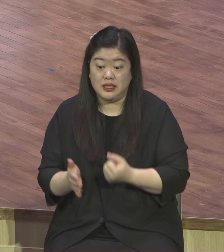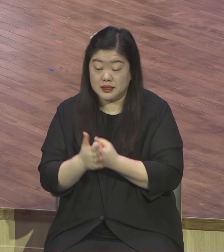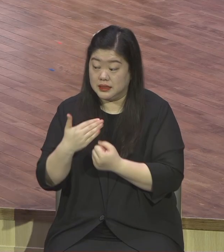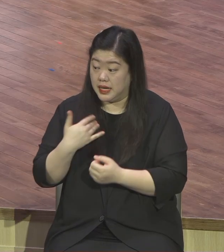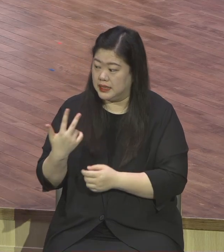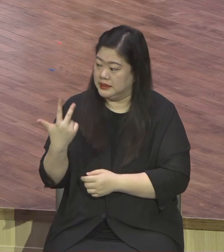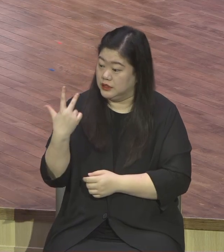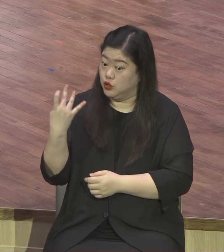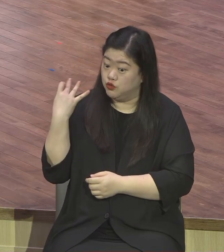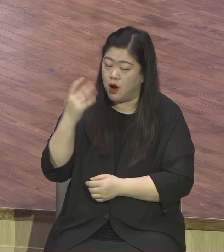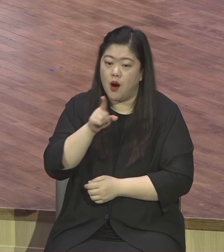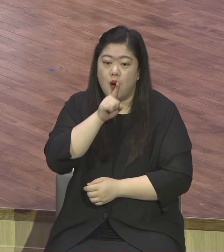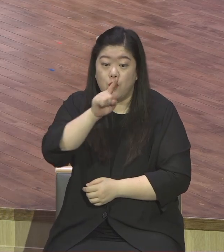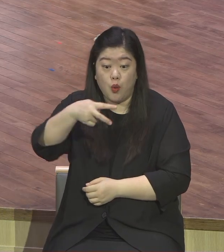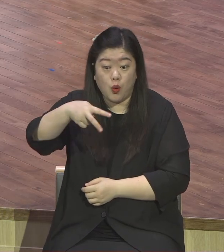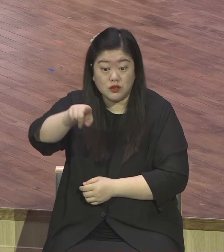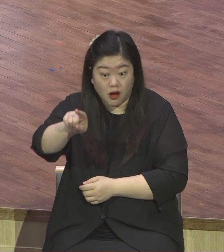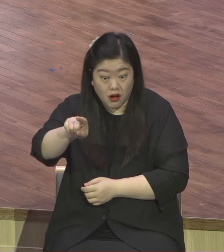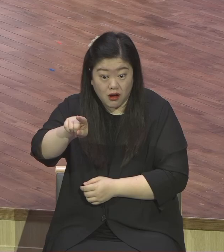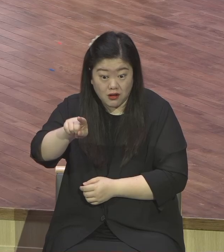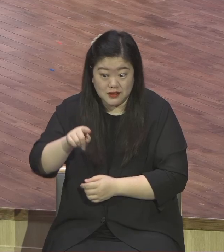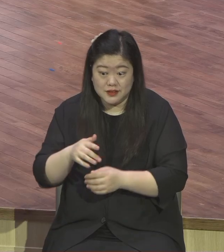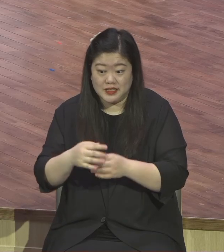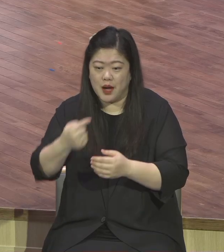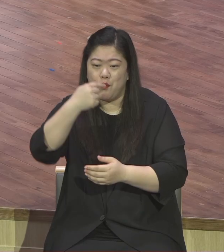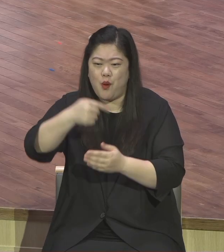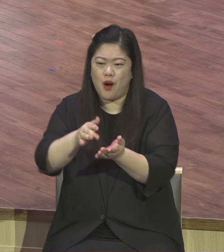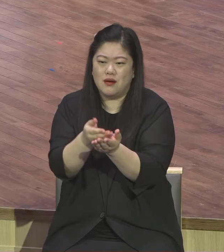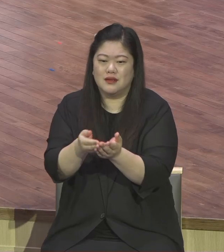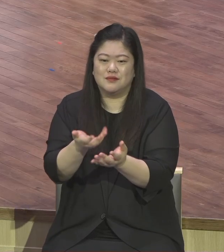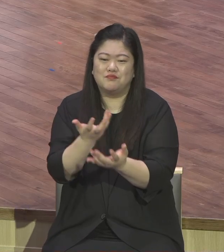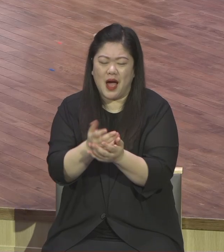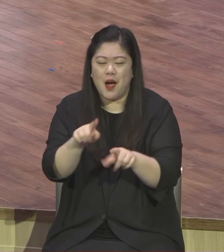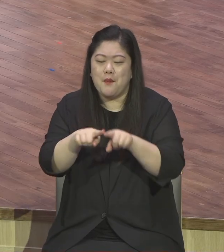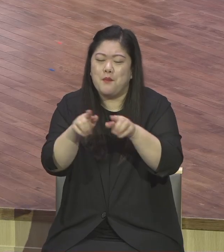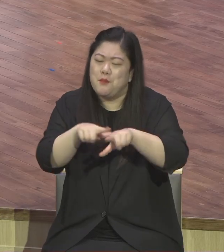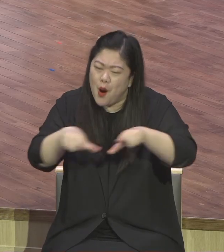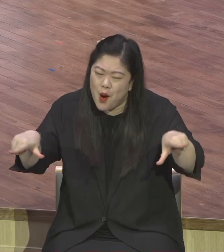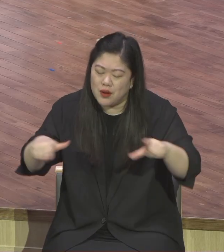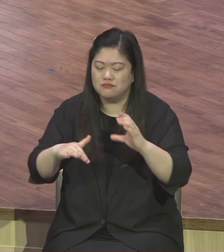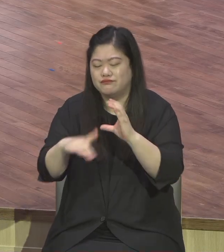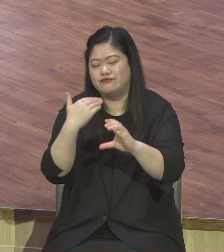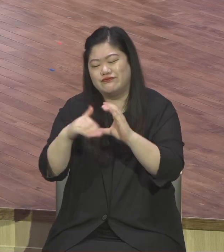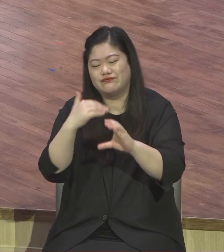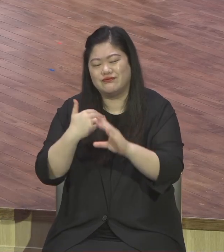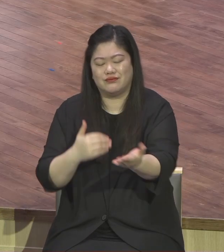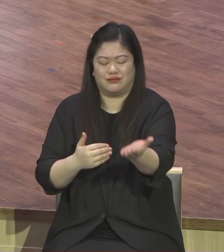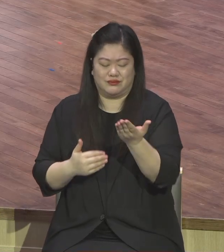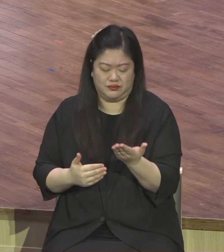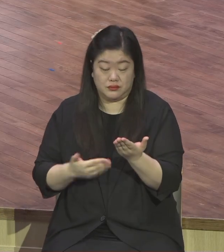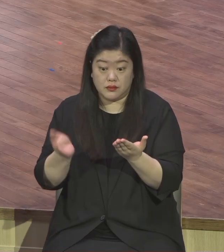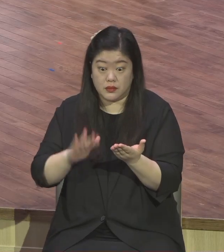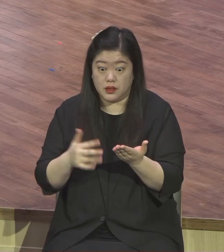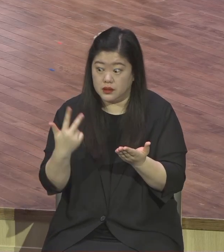보고서가 엄청 큽니다. 그걸 제가 쫙쫙 보다 이렇게 읽어봤어요. 너무 감동이 되고